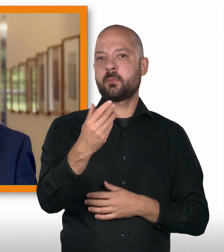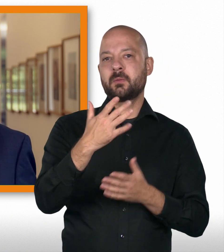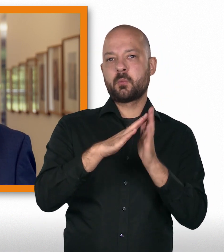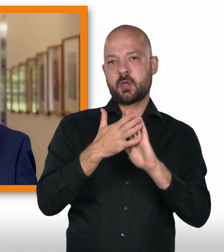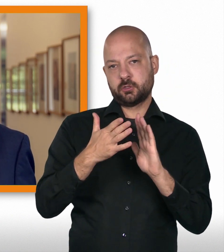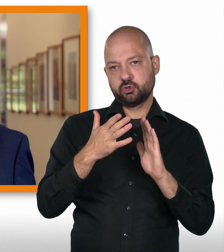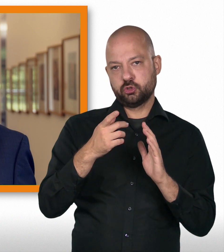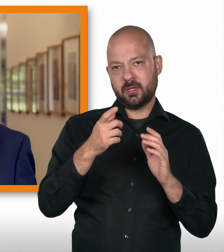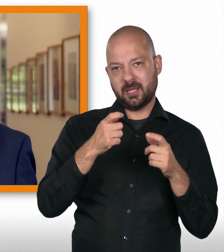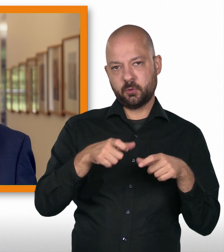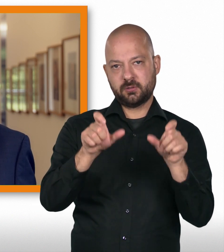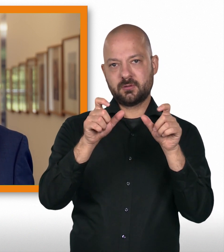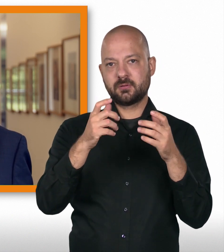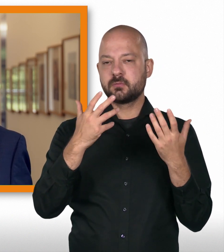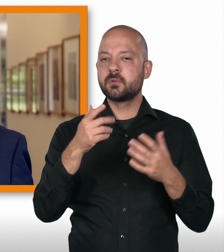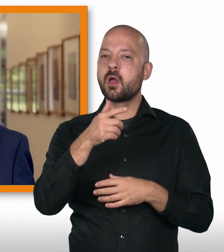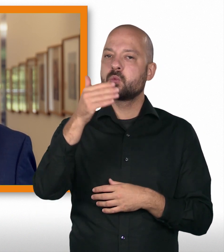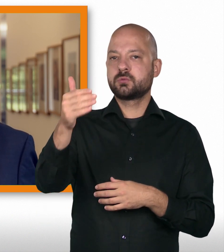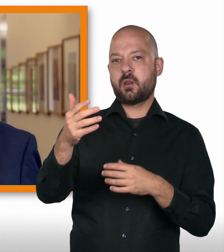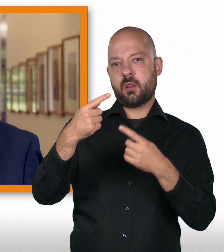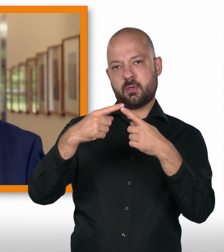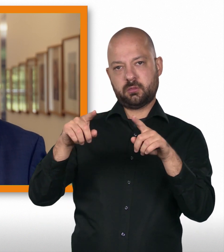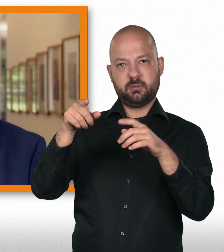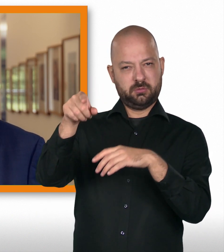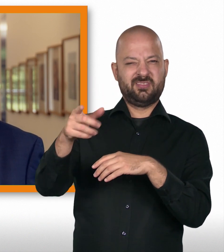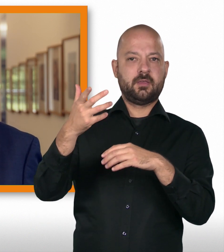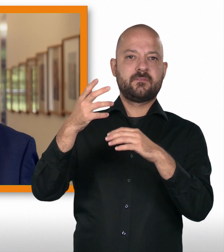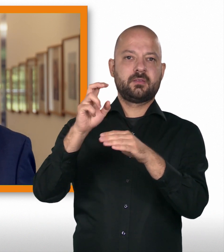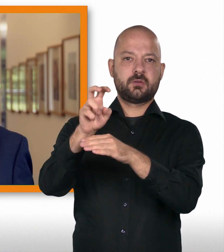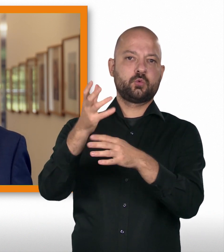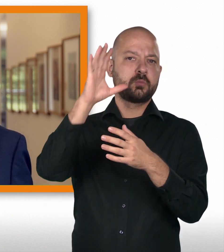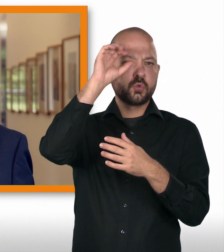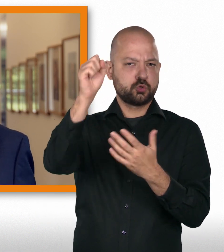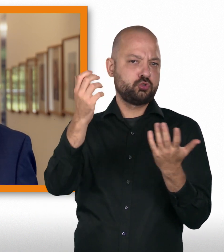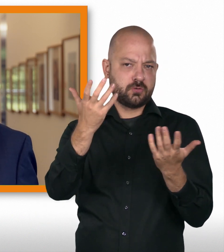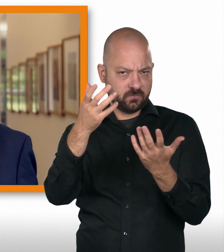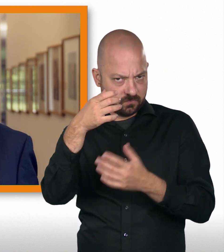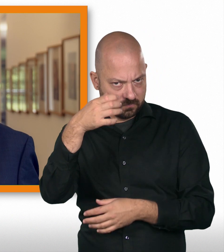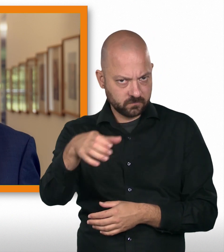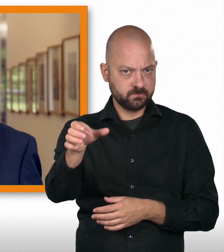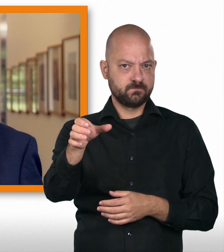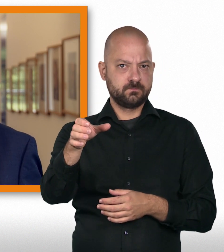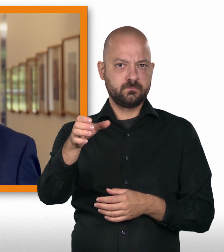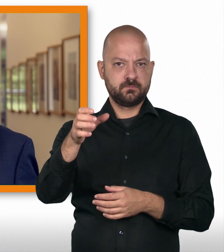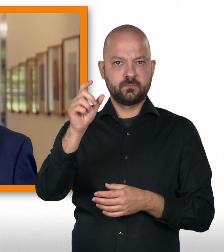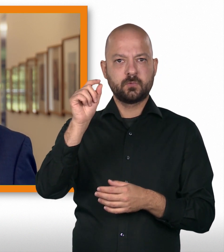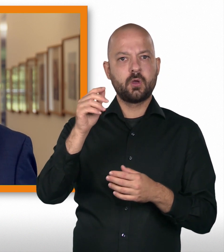zu, die an einer Auslandsvertretung, also an einer Botschaft, eingesetzt sind und beim Außenministerium des jeweiligen